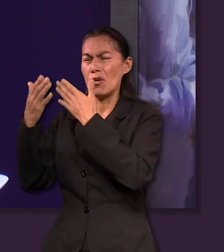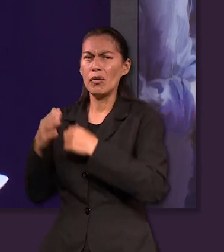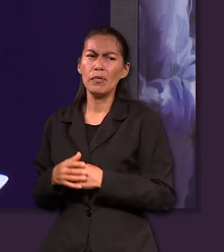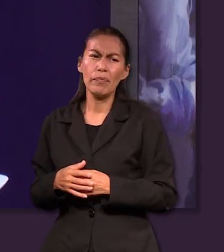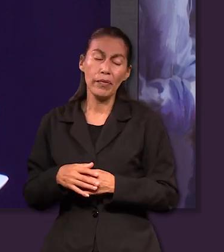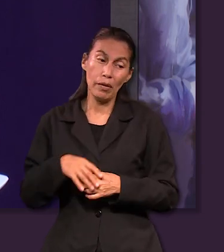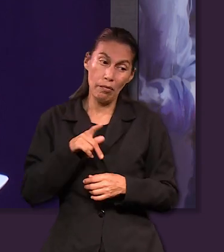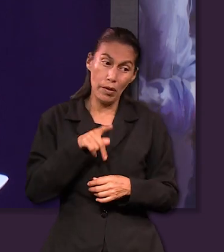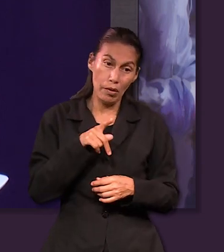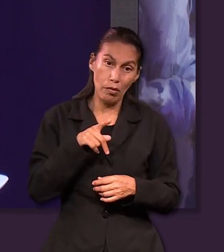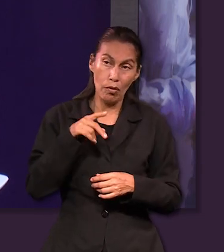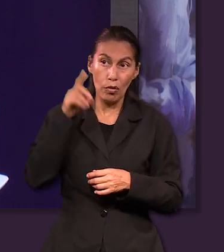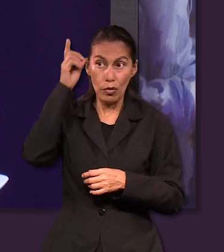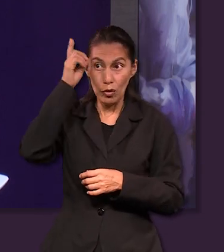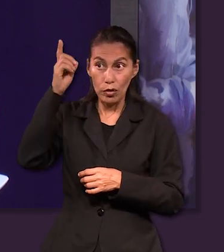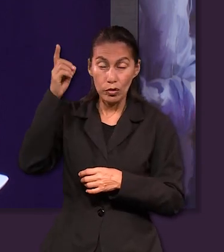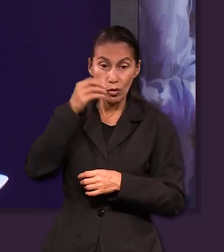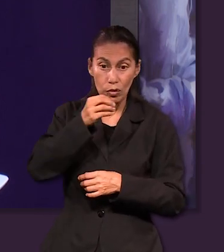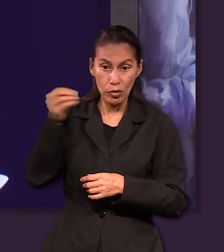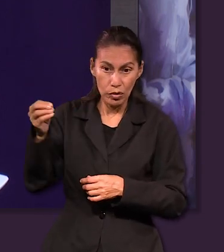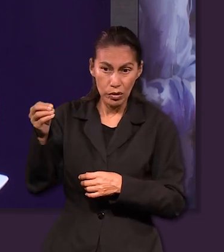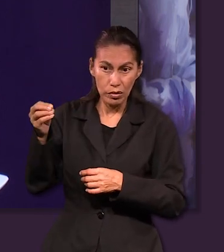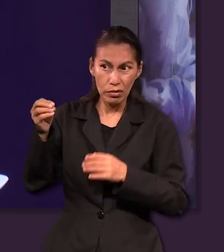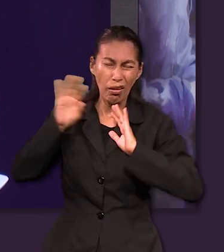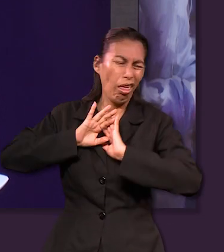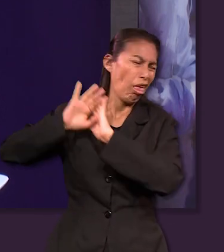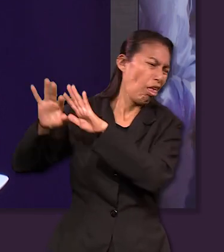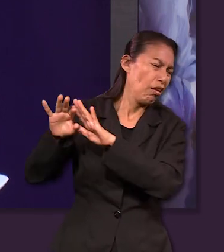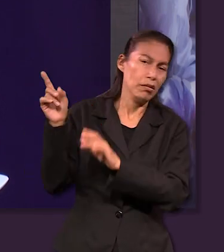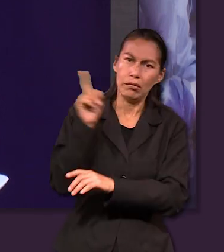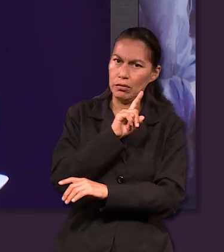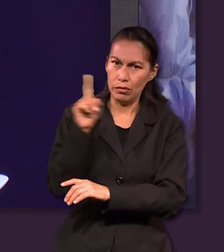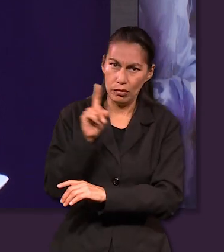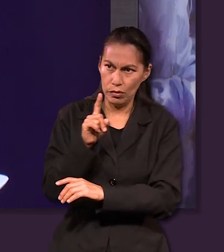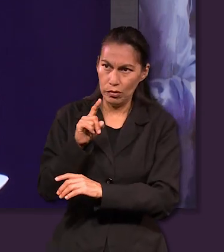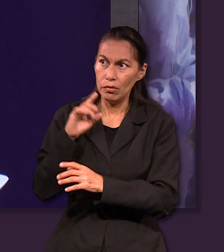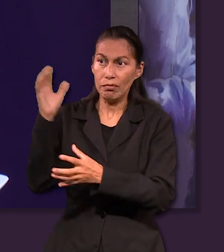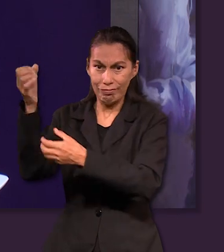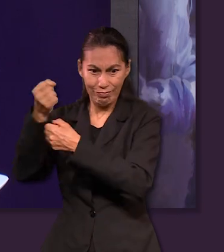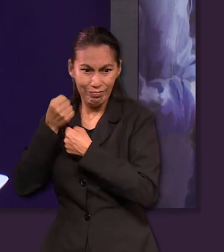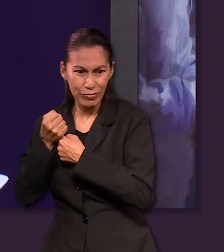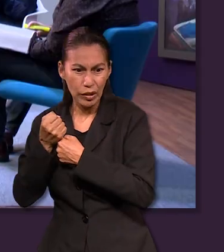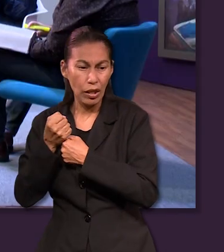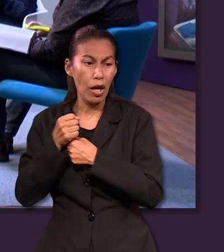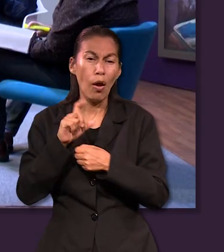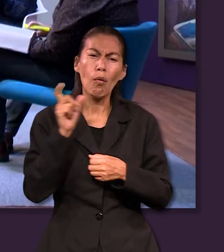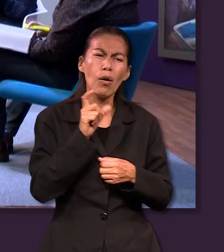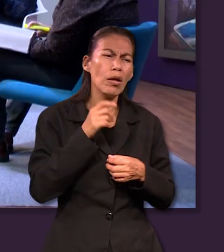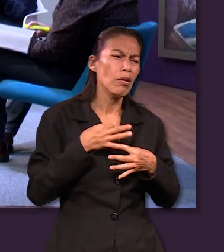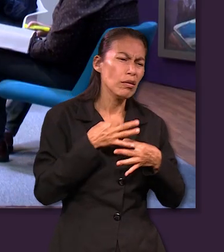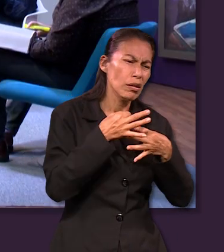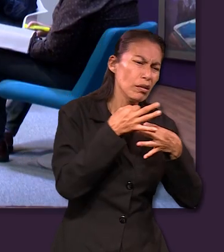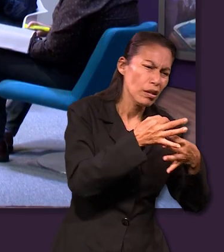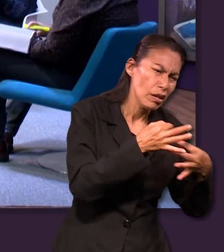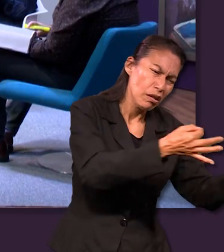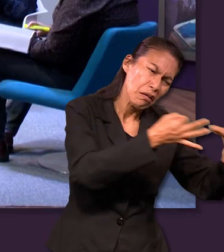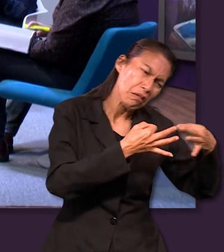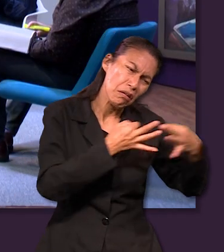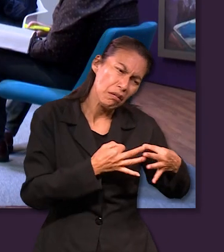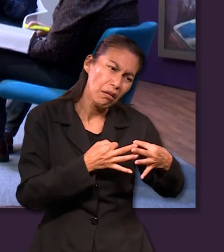sin recibir la orden divina ni se entregó a la desesperación cuando le sobrevino la tentación ni debemos hacerlo nosotros